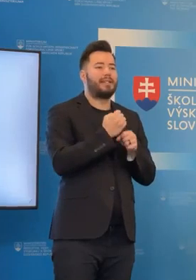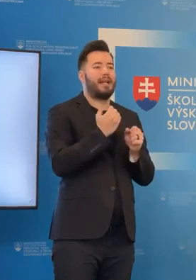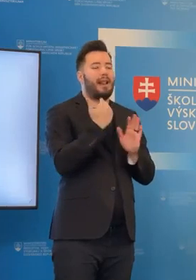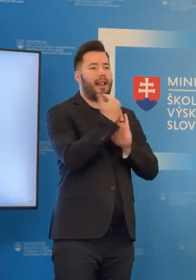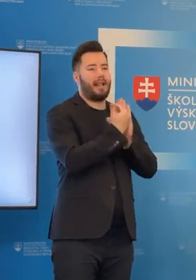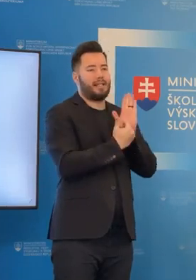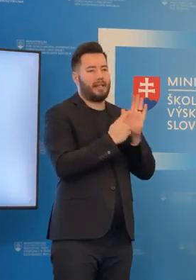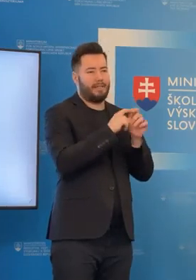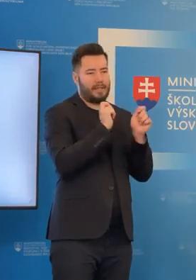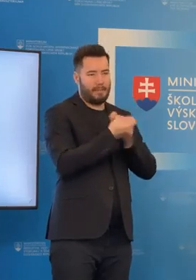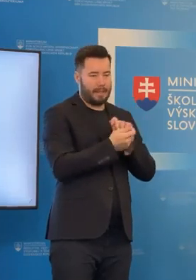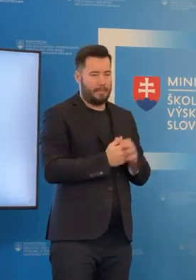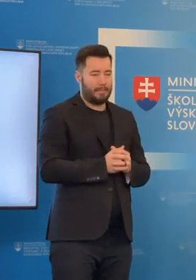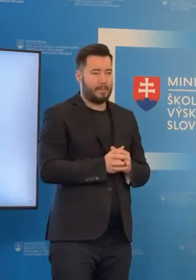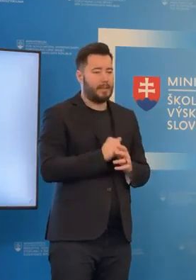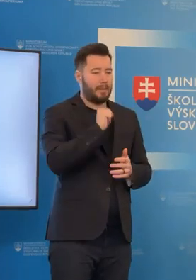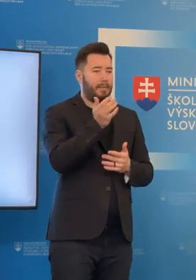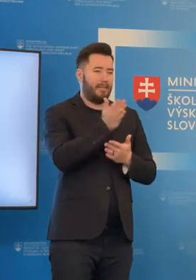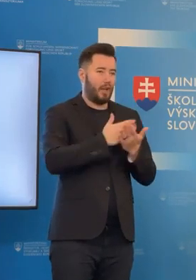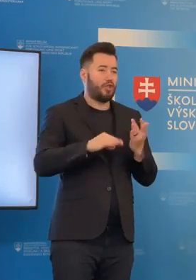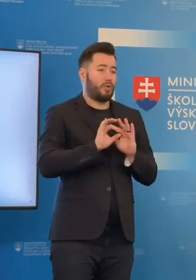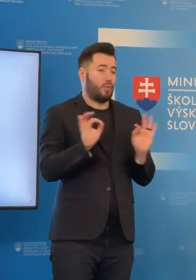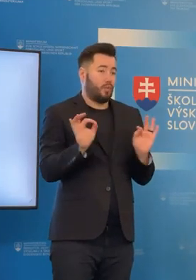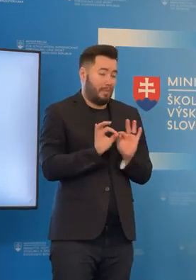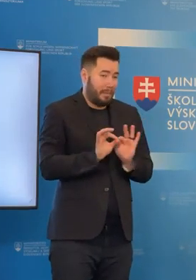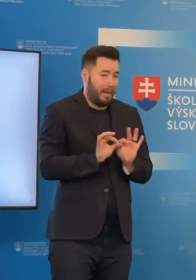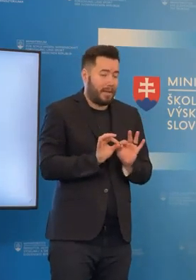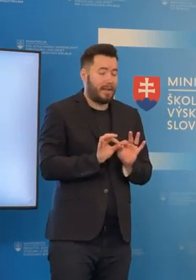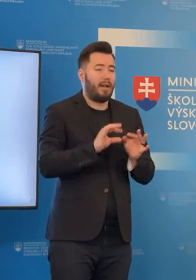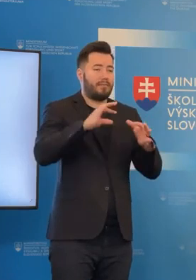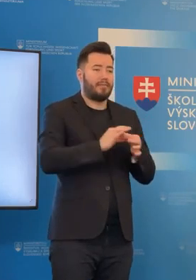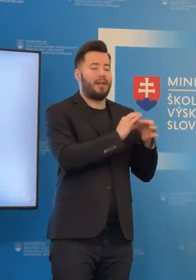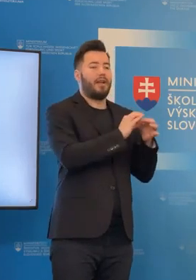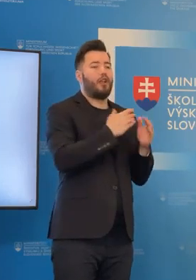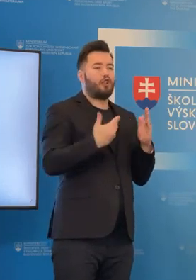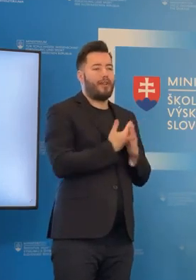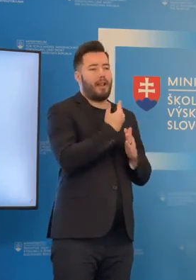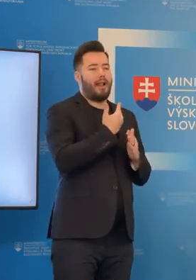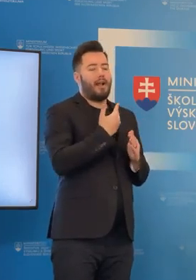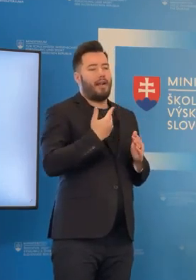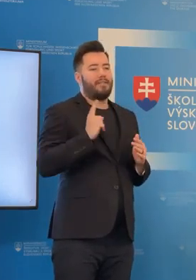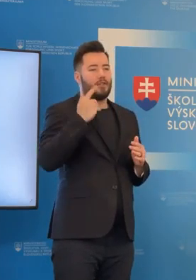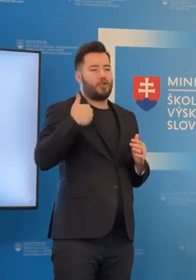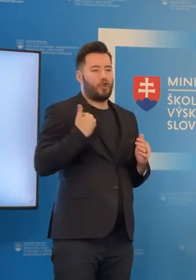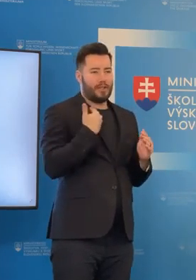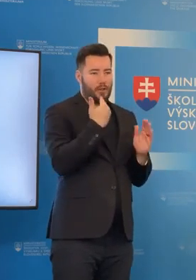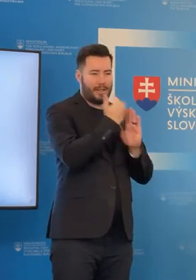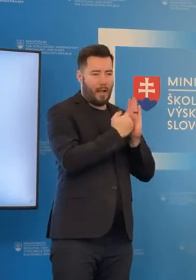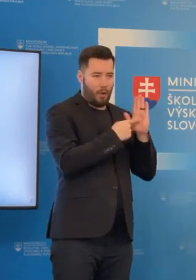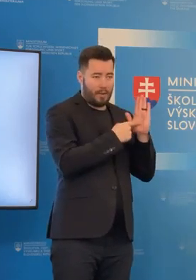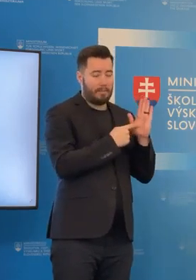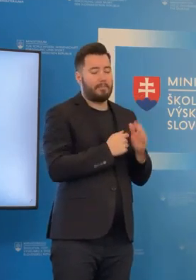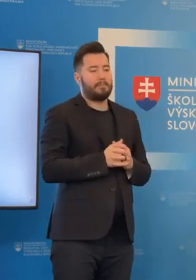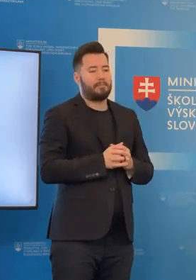nich je už pripravená vo vysokoškolskom zákone alebo v novele vysokoškolského zákona. A rieši